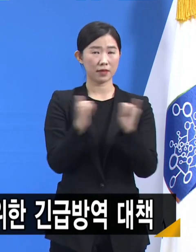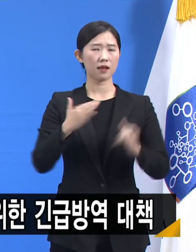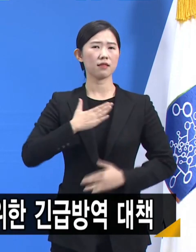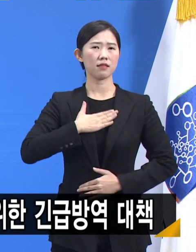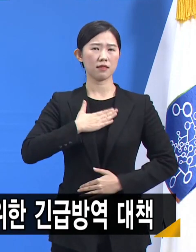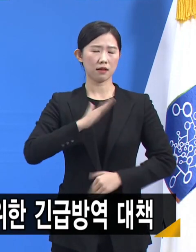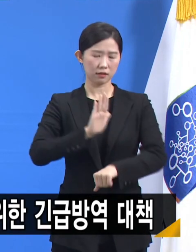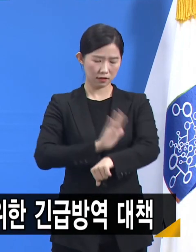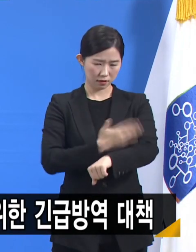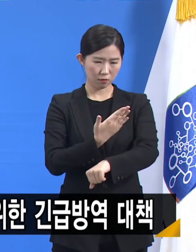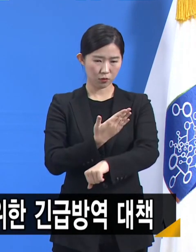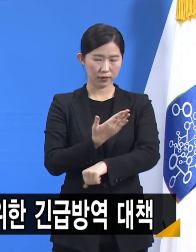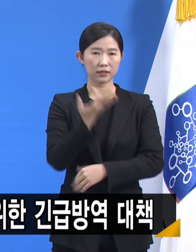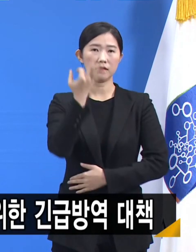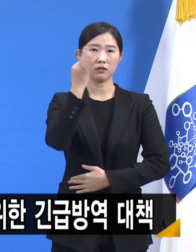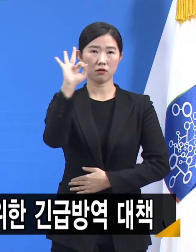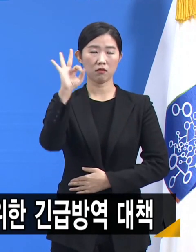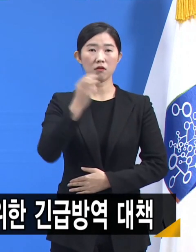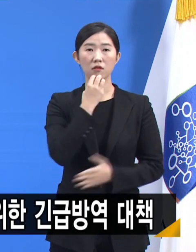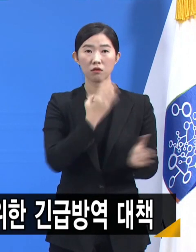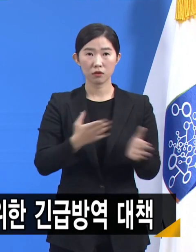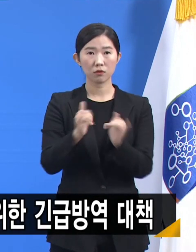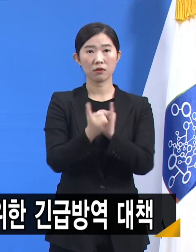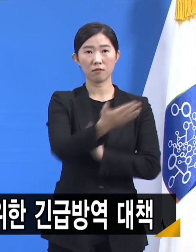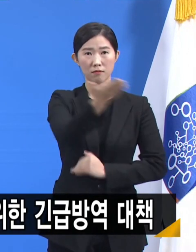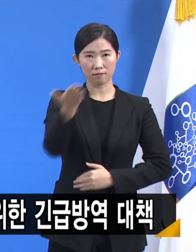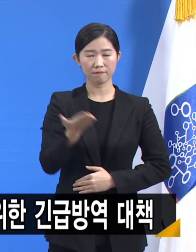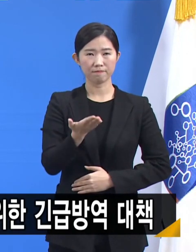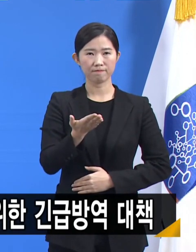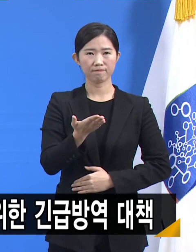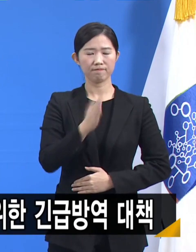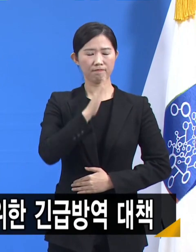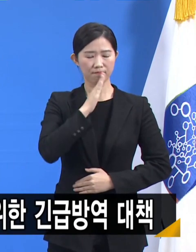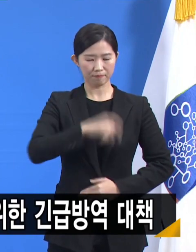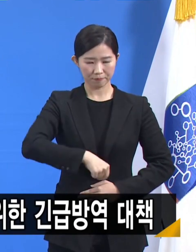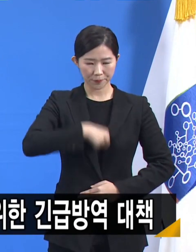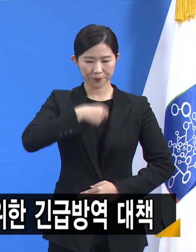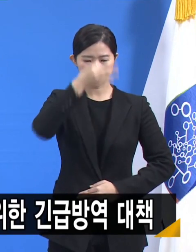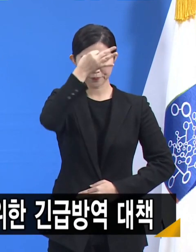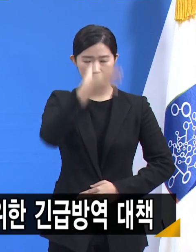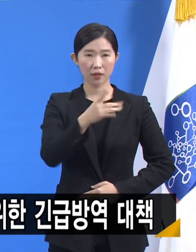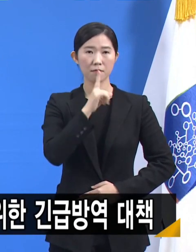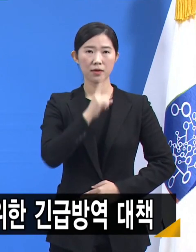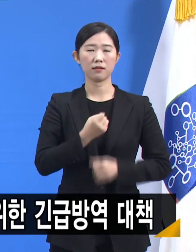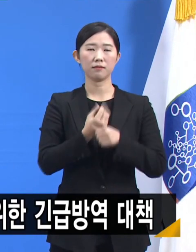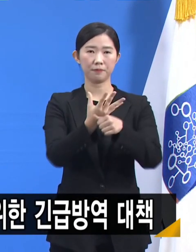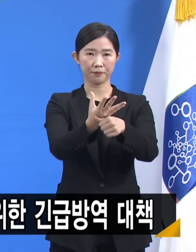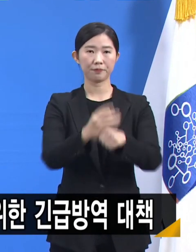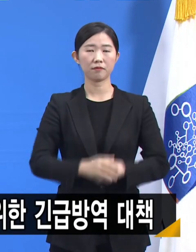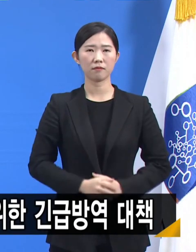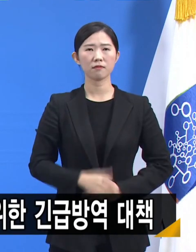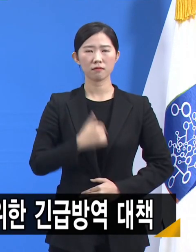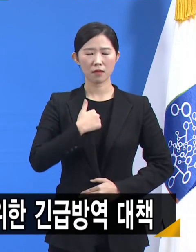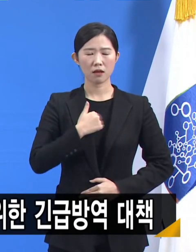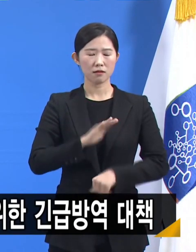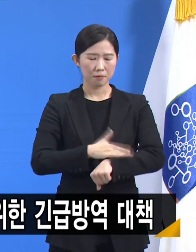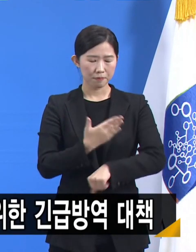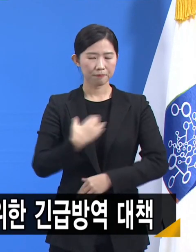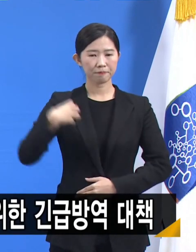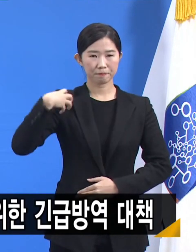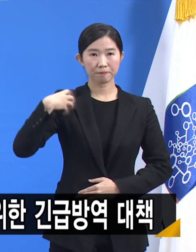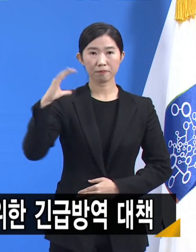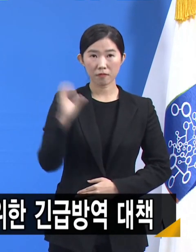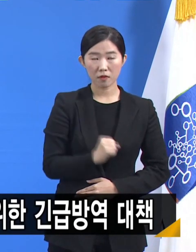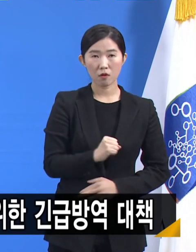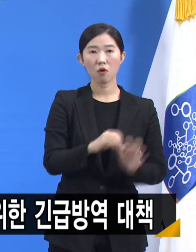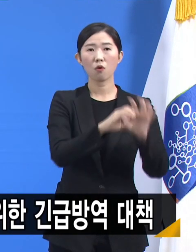도민 여러분께 깊은 사과의 말씀을 드립니다. 무거운 책임감으로 코로나19 방역에